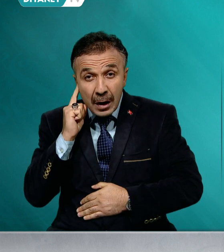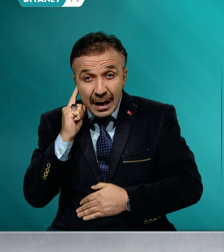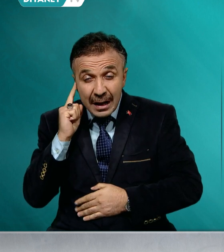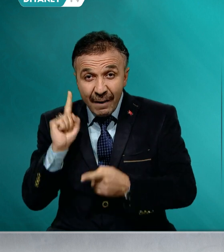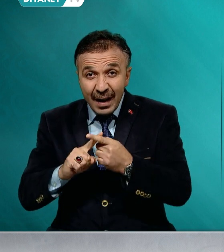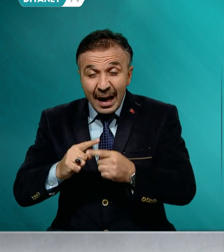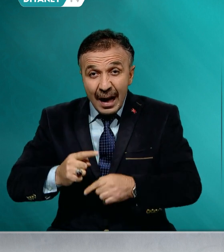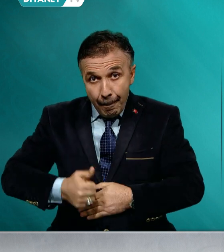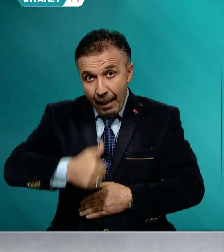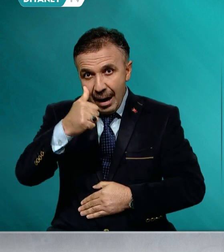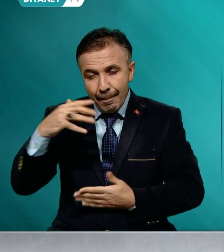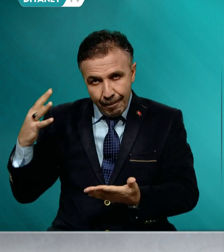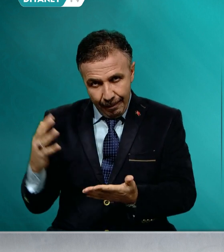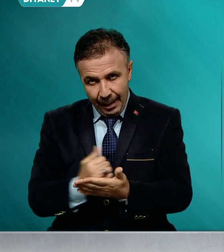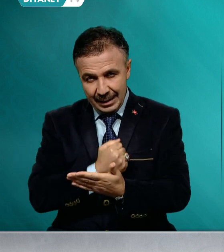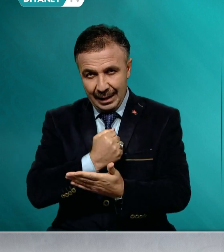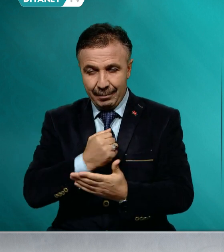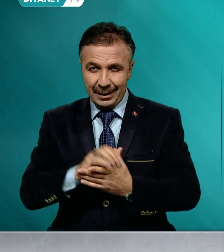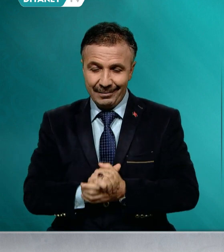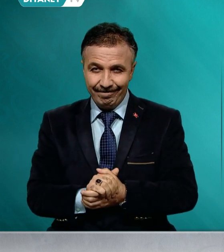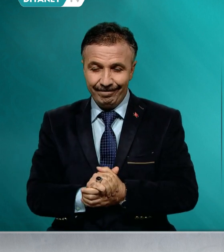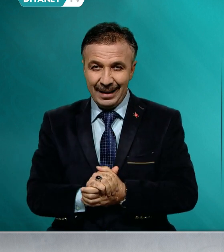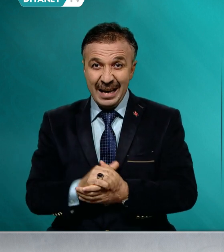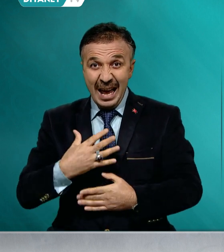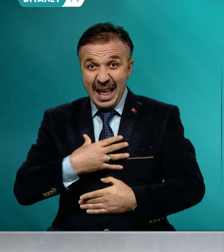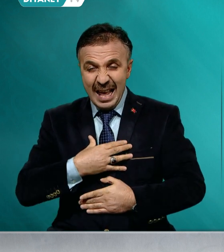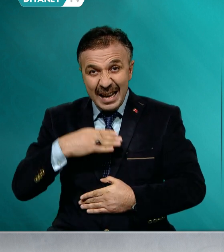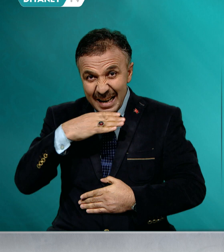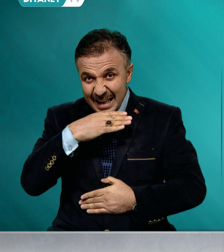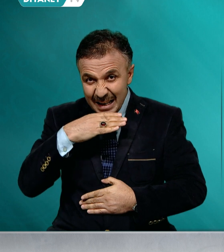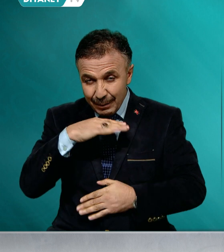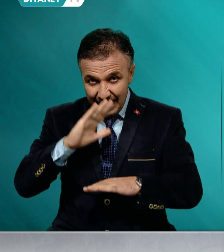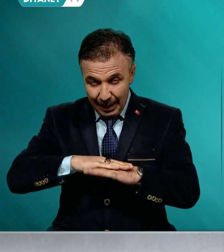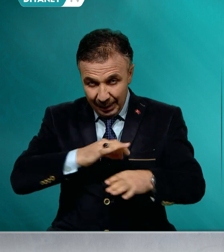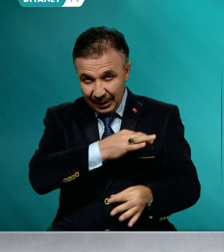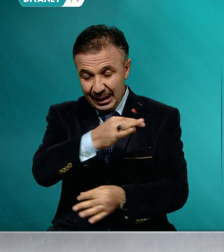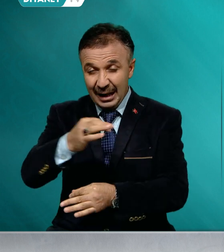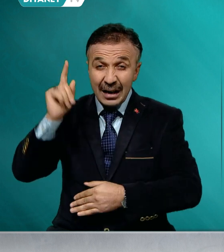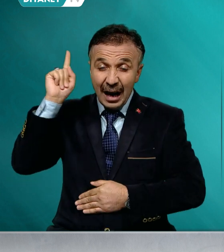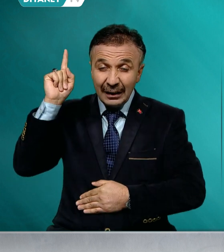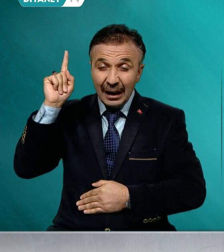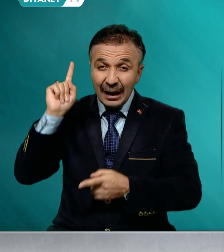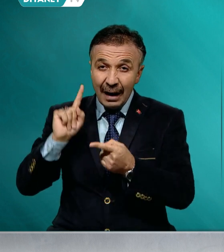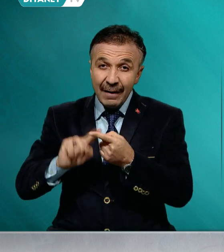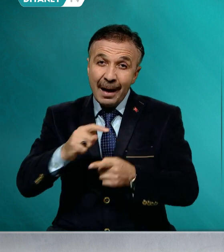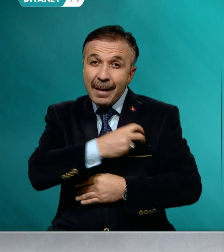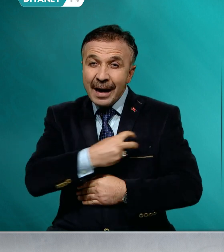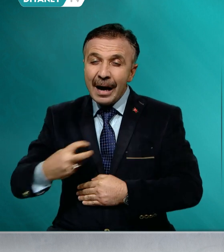etmektir. Dini istismar edenler, Allah'la ve Peygamberimizle görüştüklerini